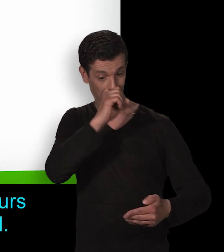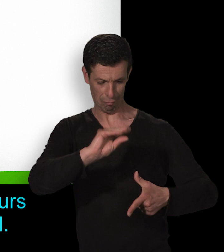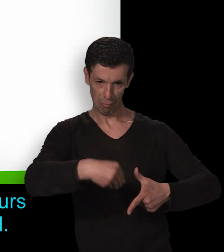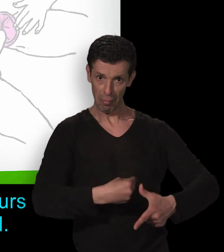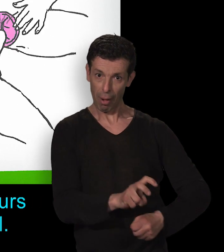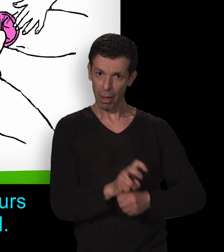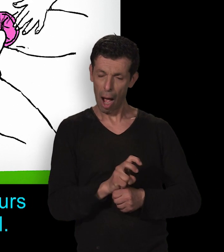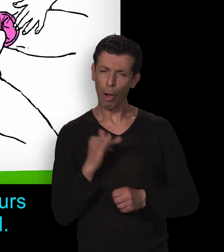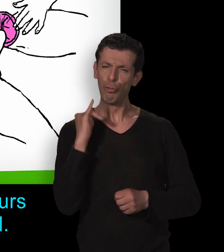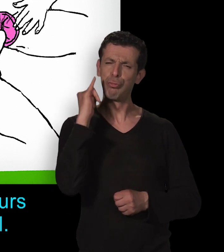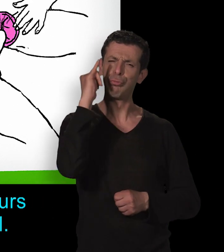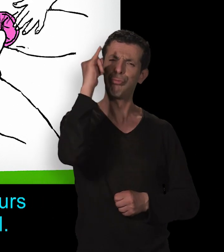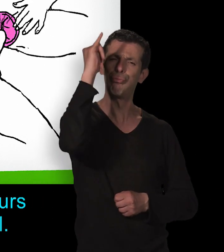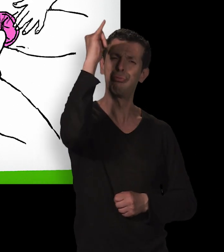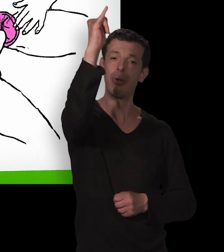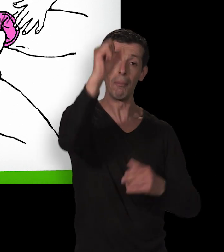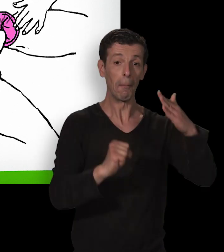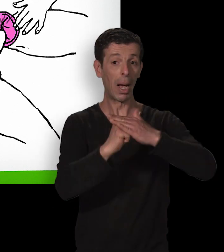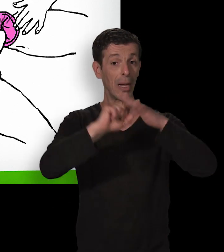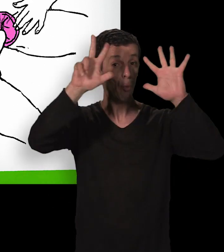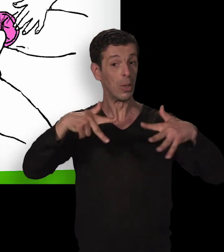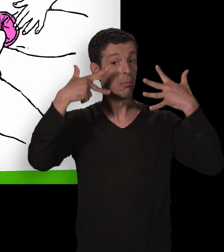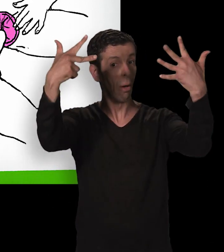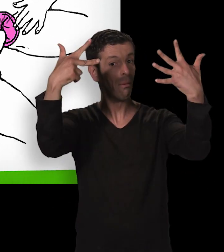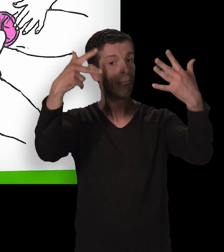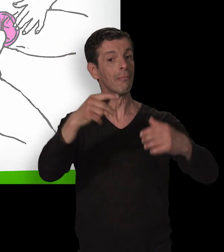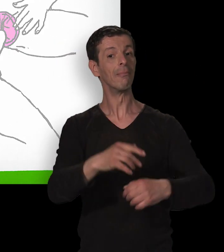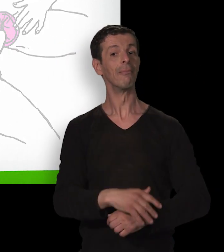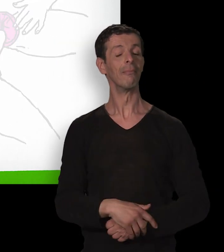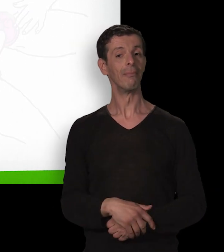le mettre plusieurs heures avant le rapport sexuel. 8 heures maximum.